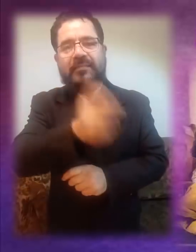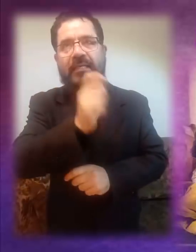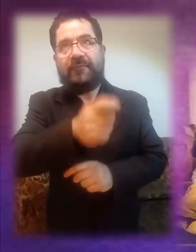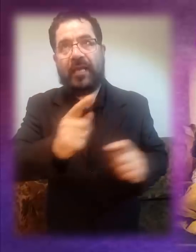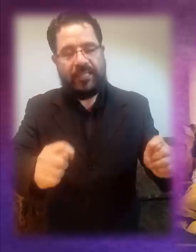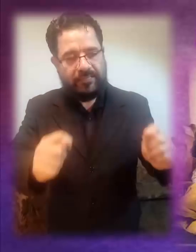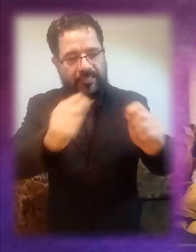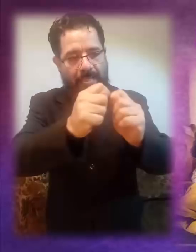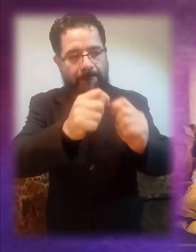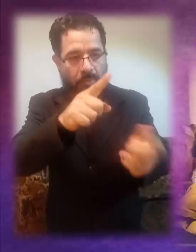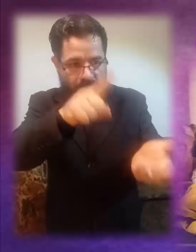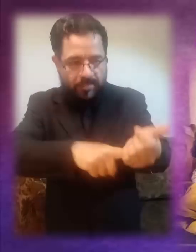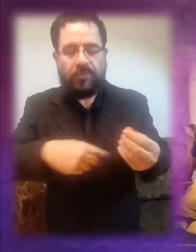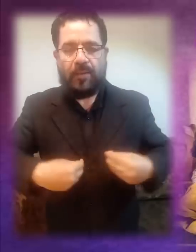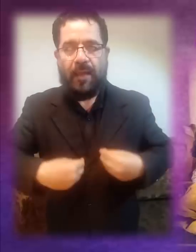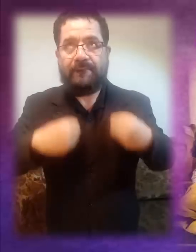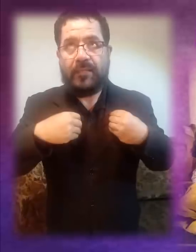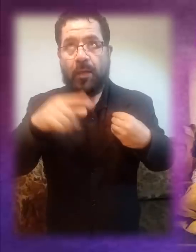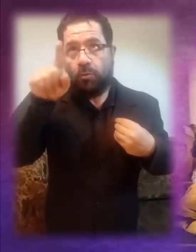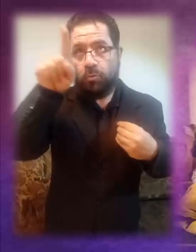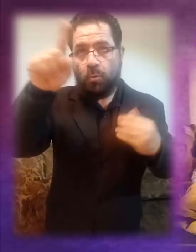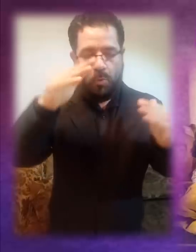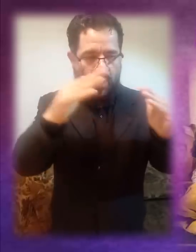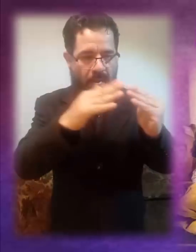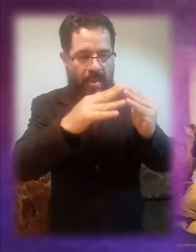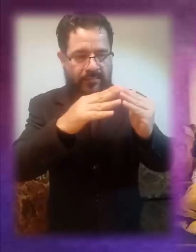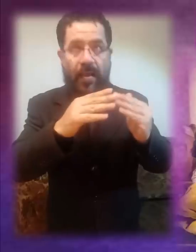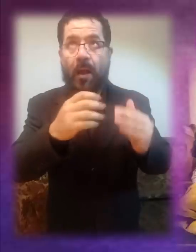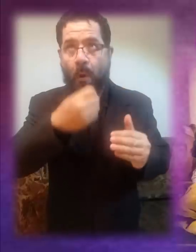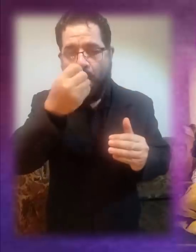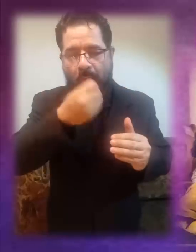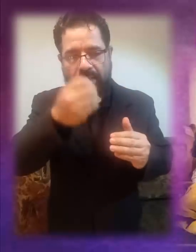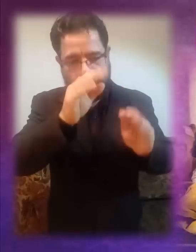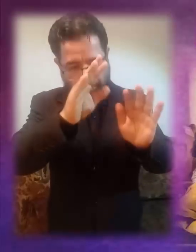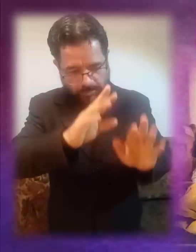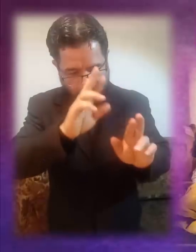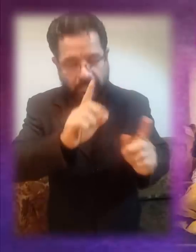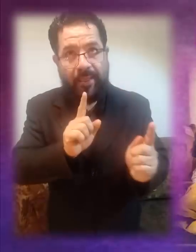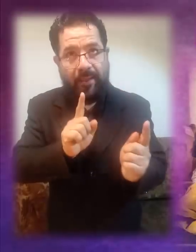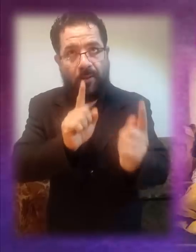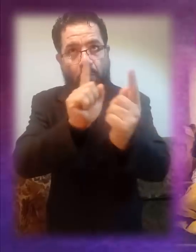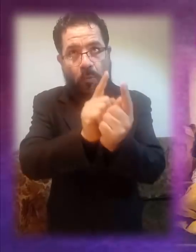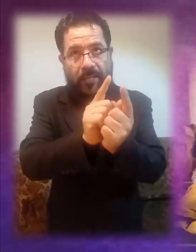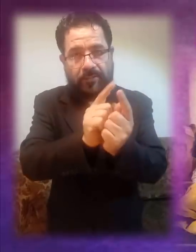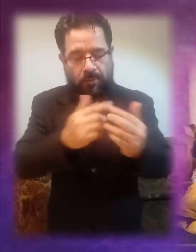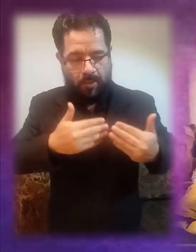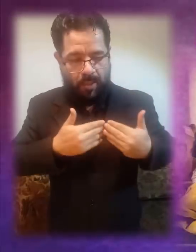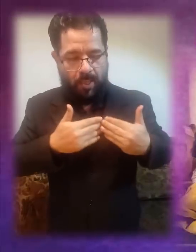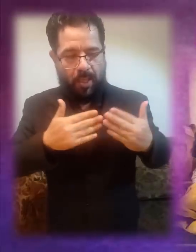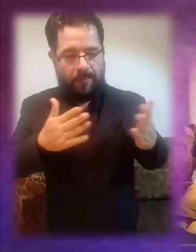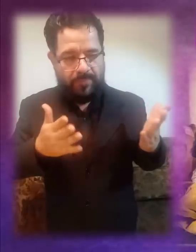cada templo viviente y hacer de tu casa un lugar de oración, de